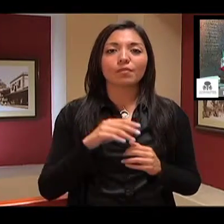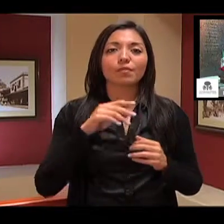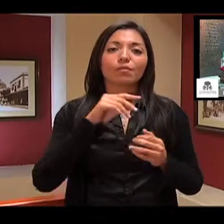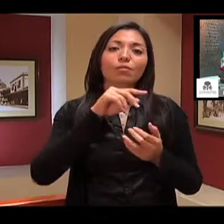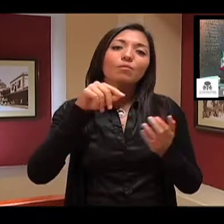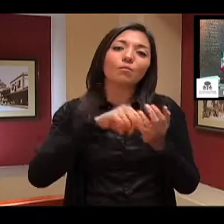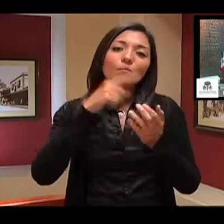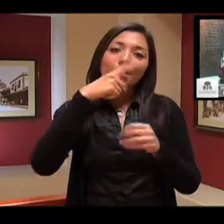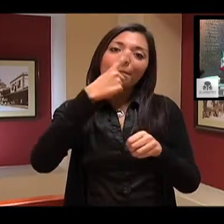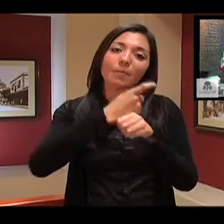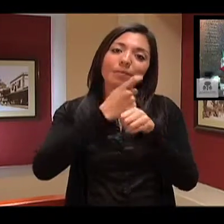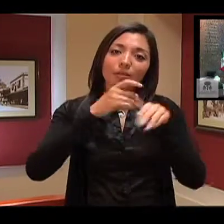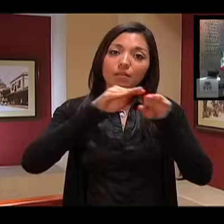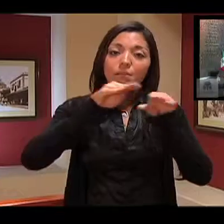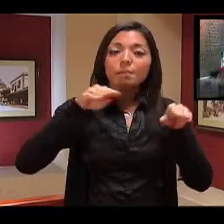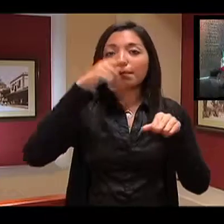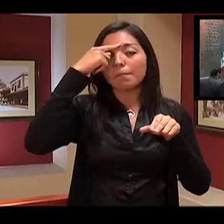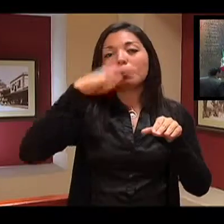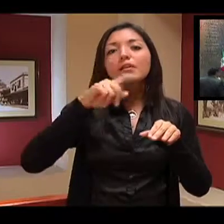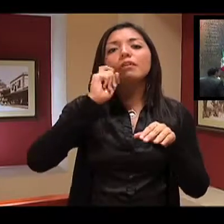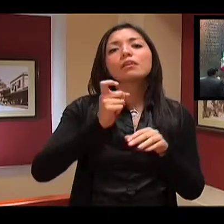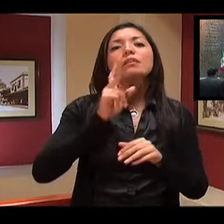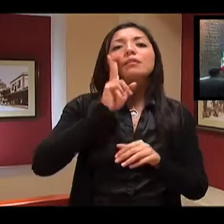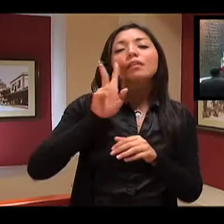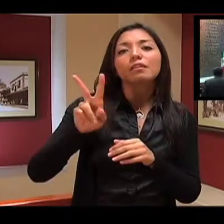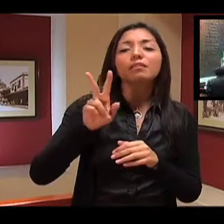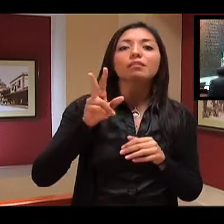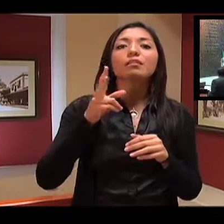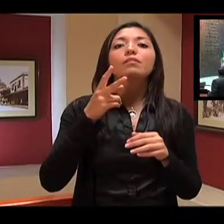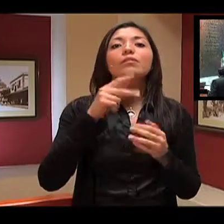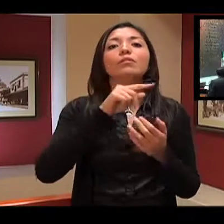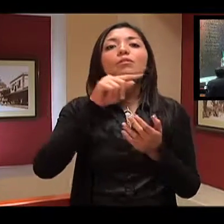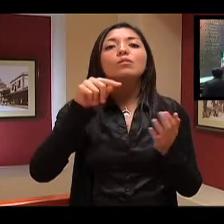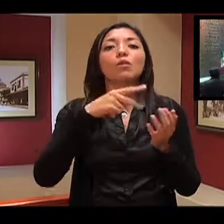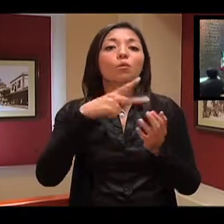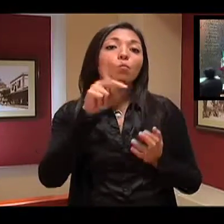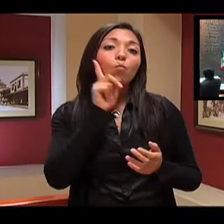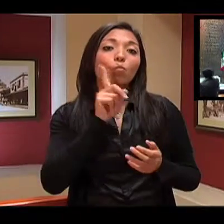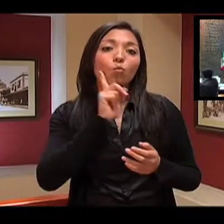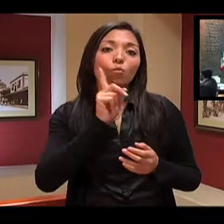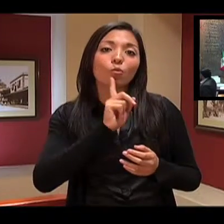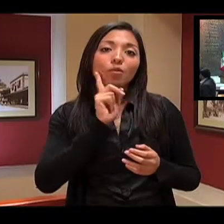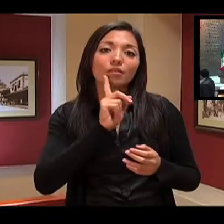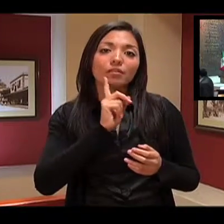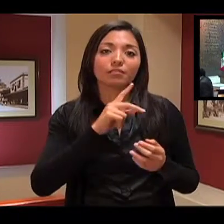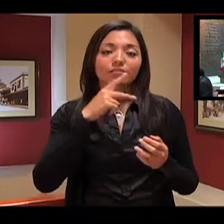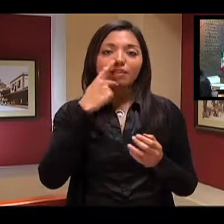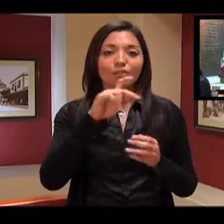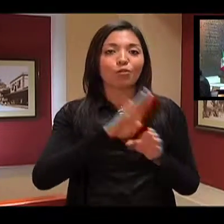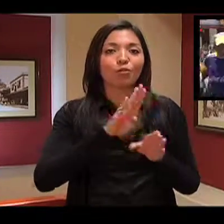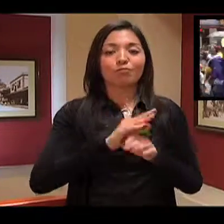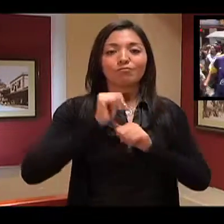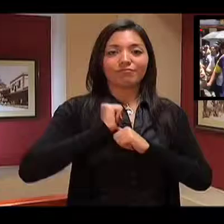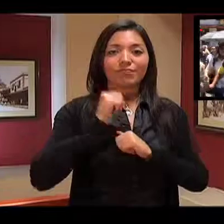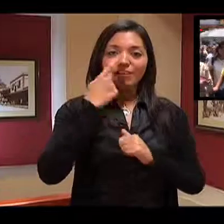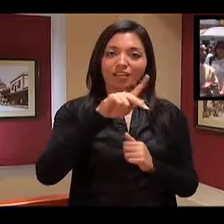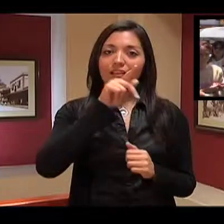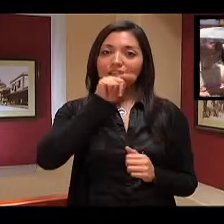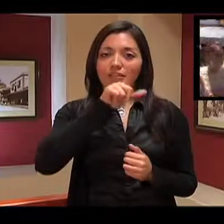puestos de primer nivel, donde esté un porcentaje de mujeres representando a las jaliscienses.